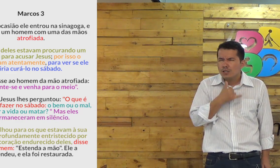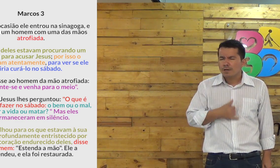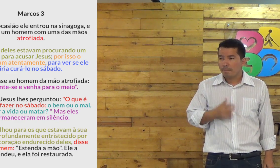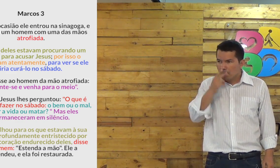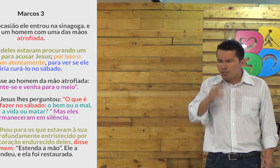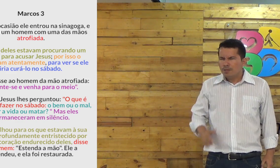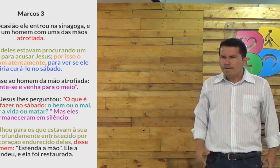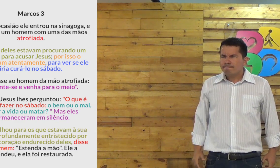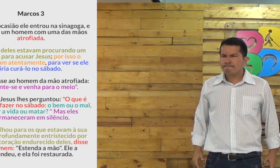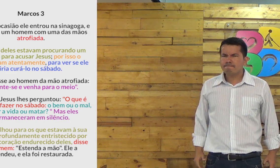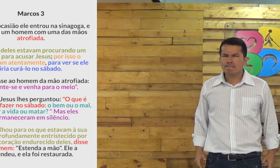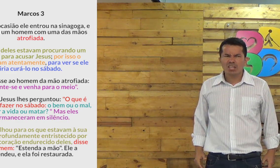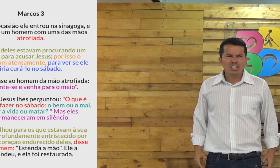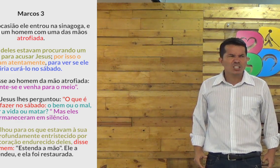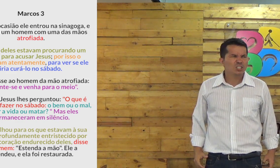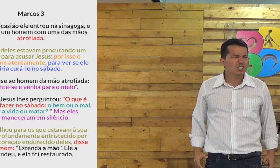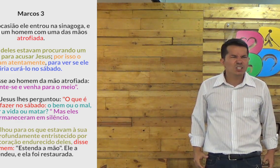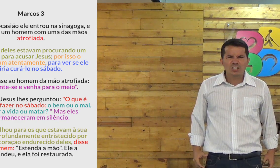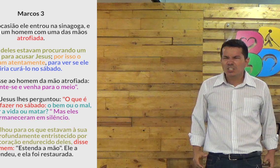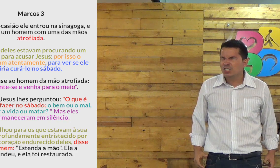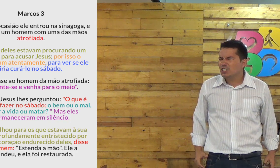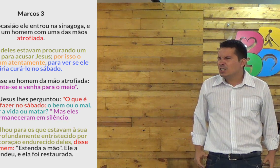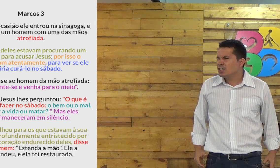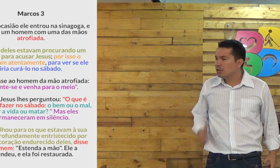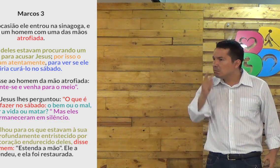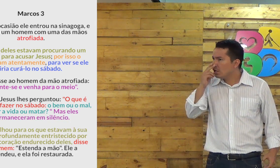E porque ele estava com raiva, ele estava triste. E porque ele estava triste, ele estava com raiva.